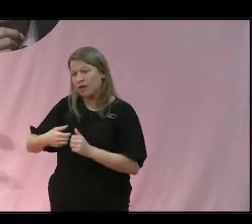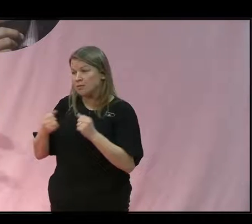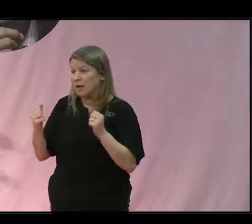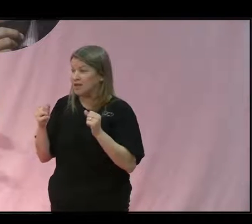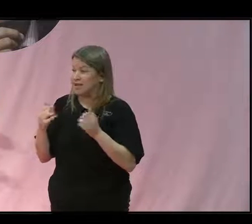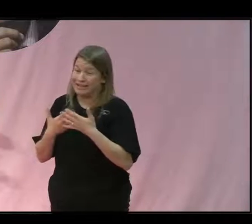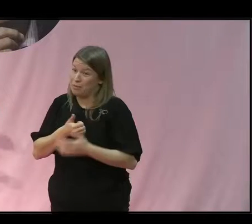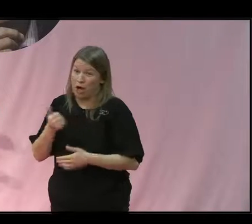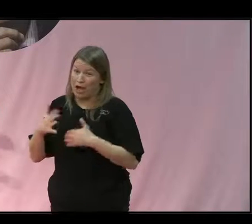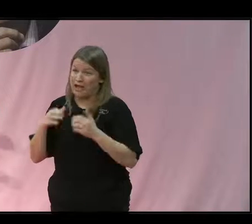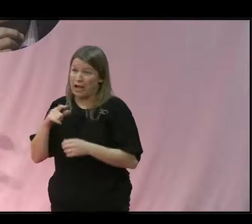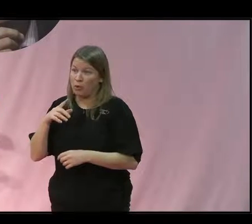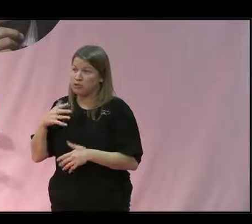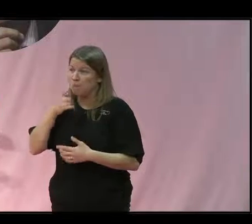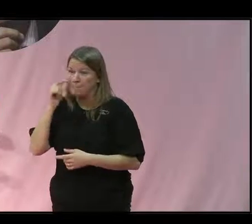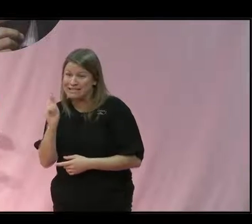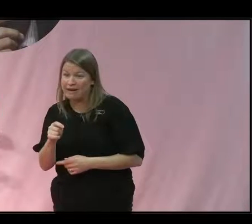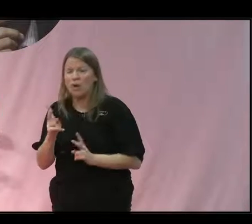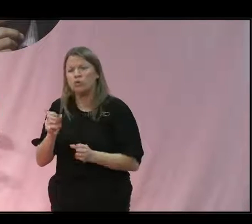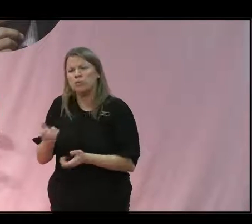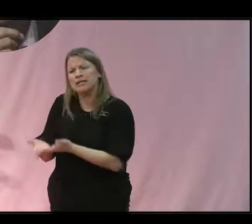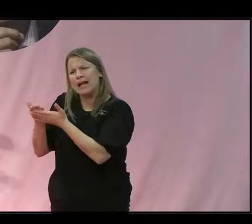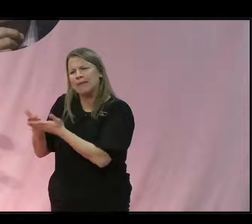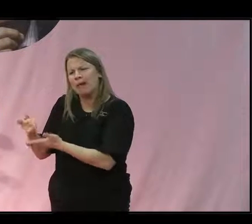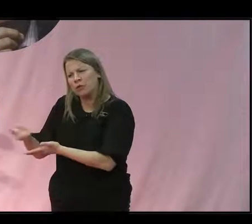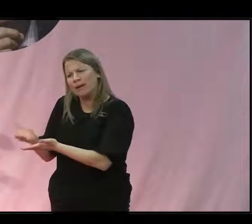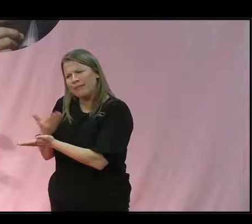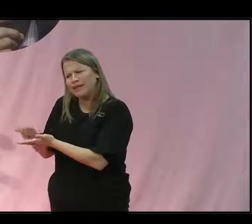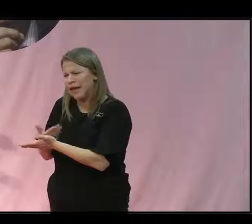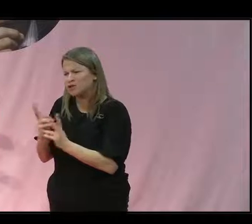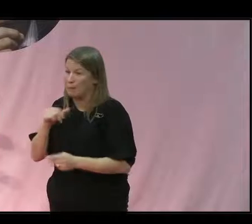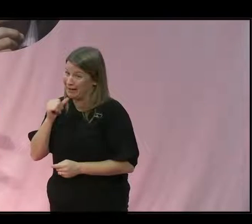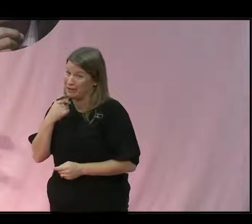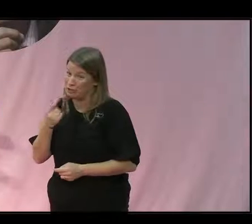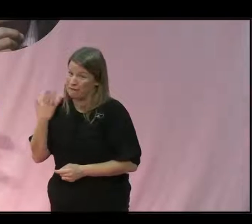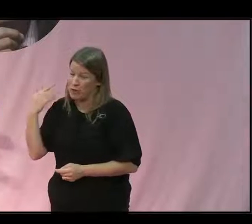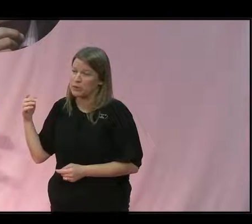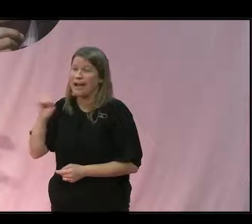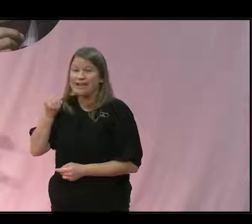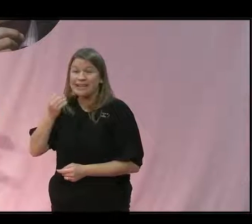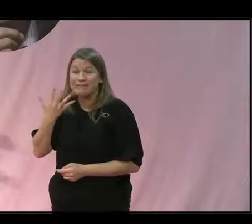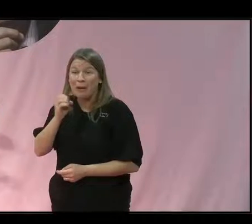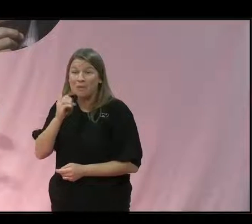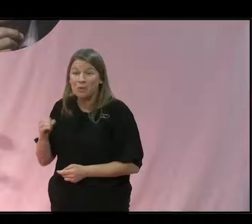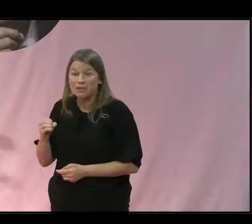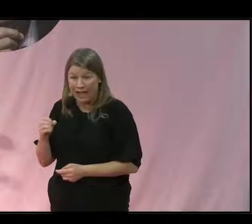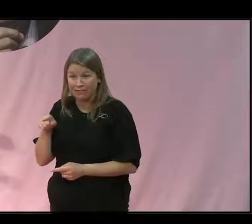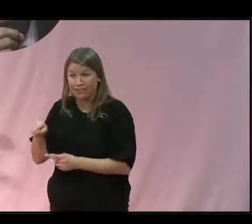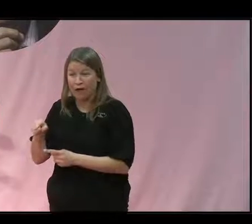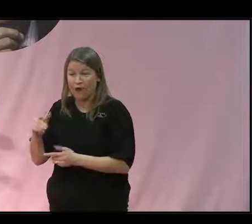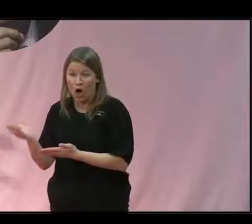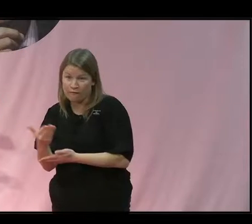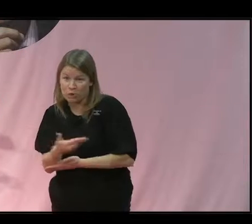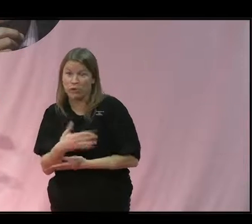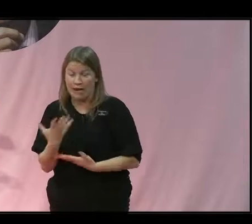det inte bara om att straffa, man måste också hjälpa de mellan andra. Som Anders var inne på, om 95% av avskogningen är